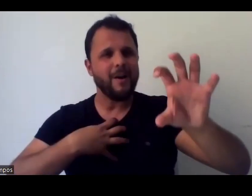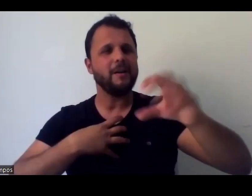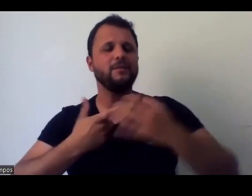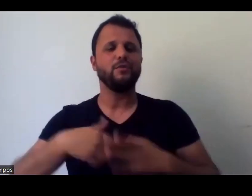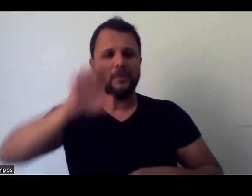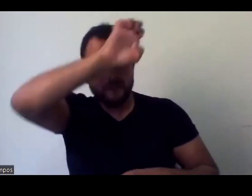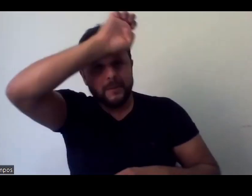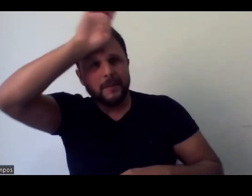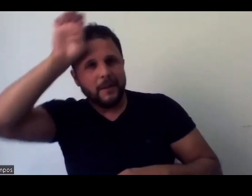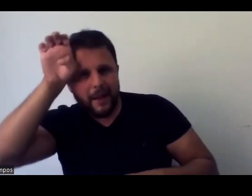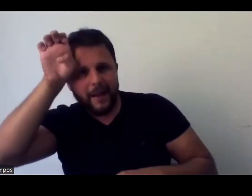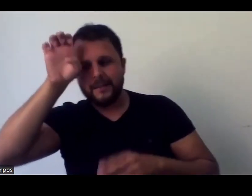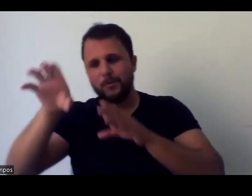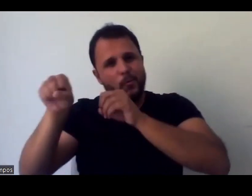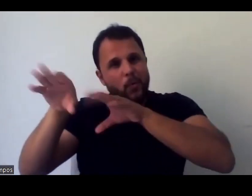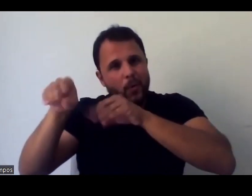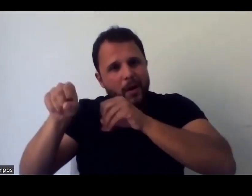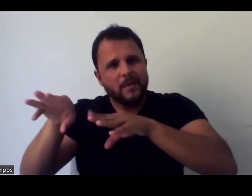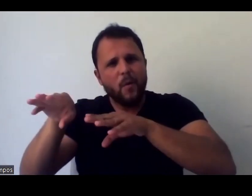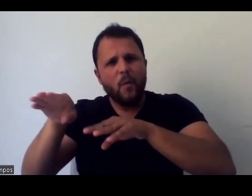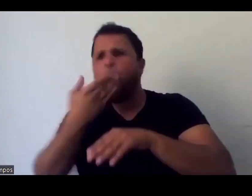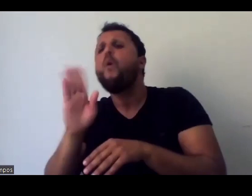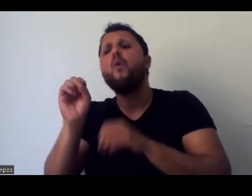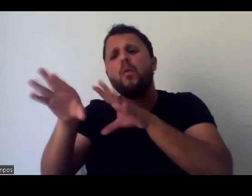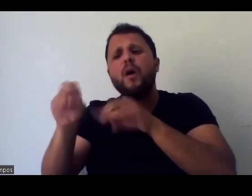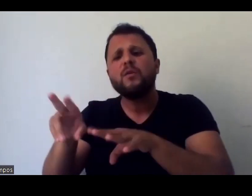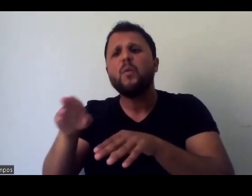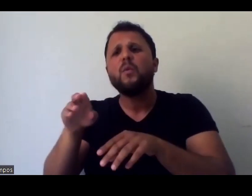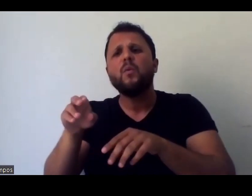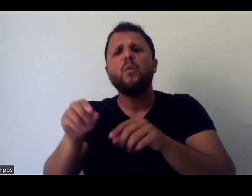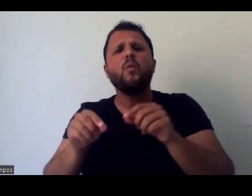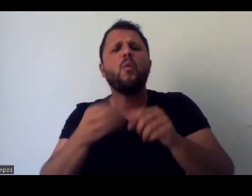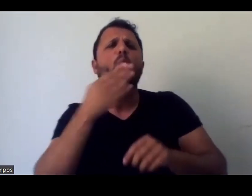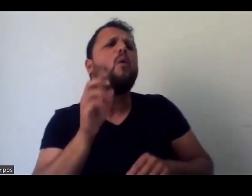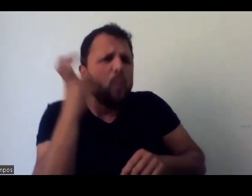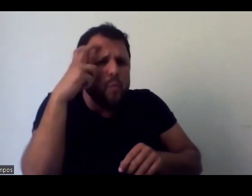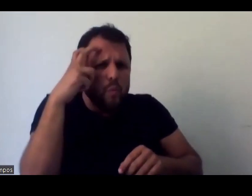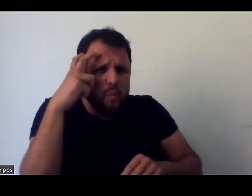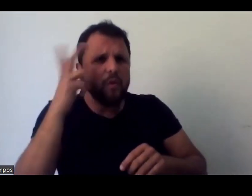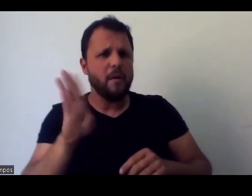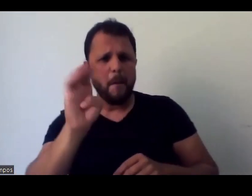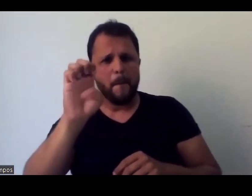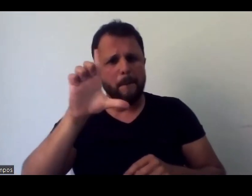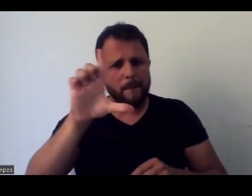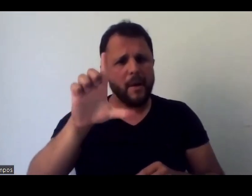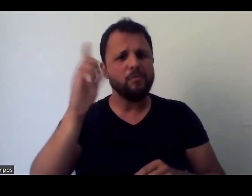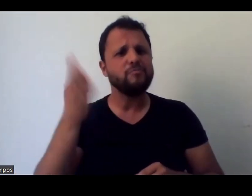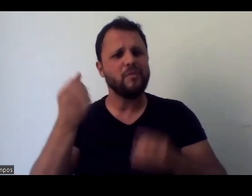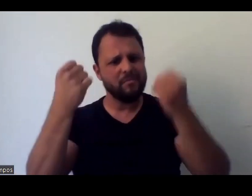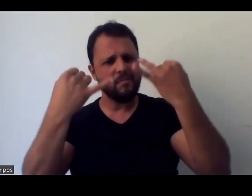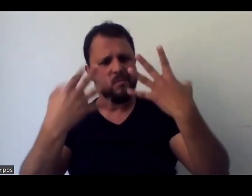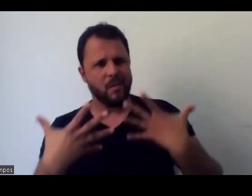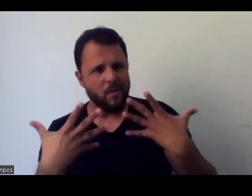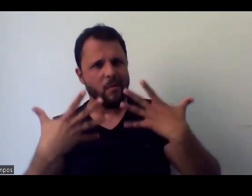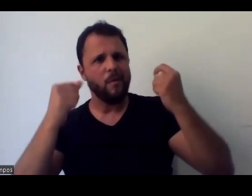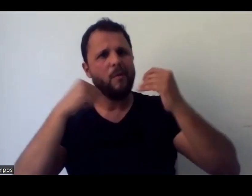ética, de uma educação, que educação é essa, que cultura é essa, essas são discussões, Bel já trouxe isso um pouco, né, que discussões